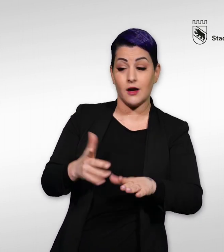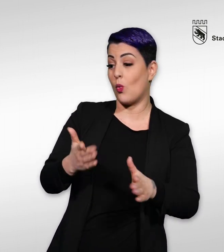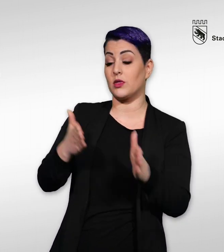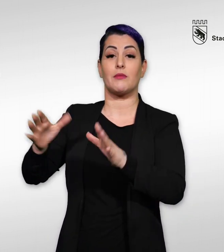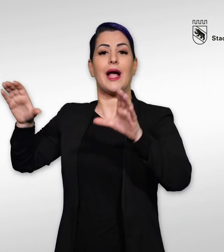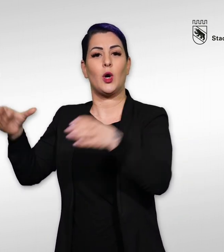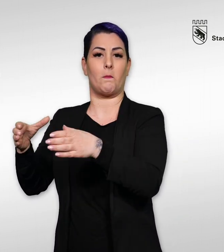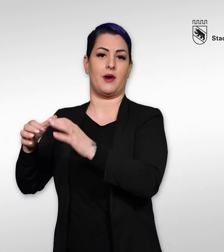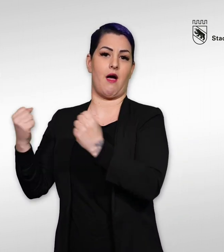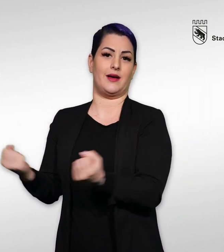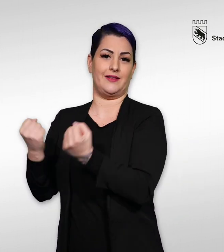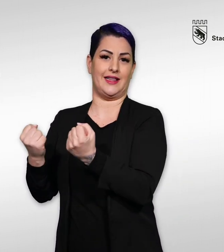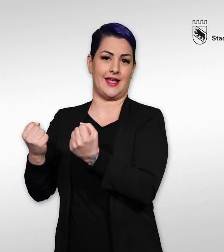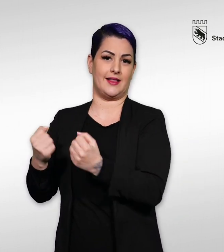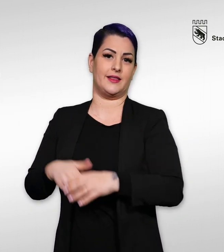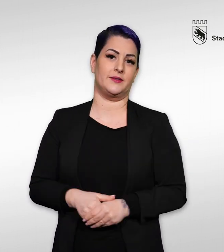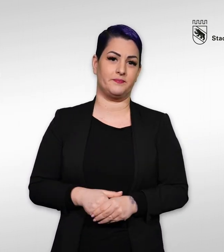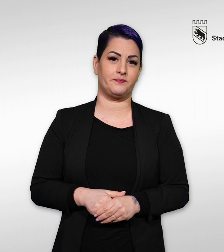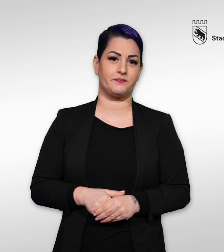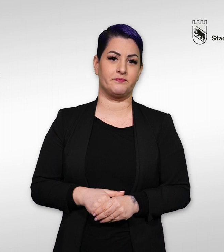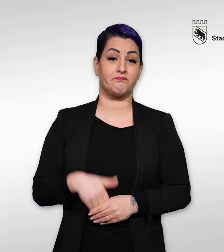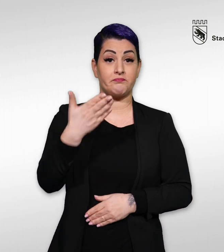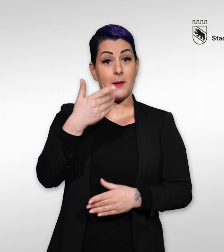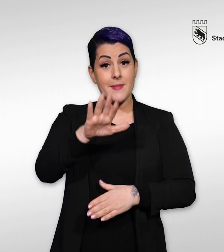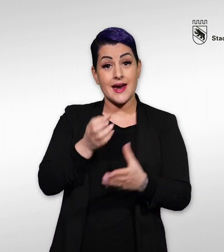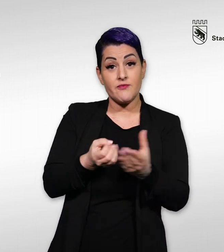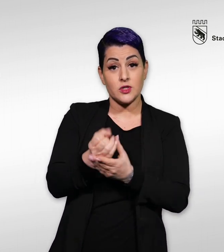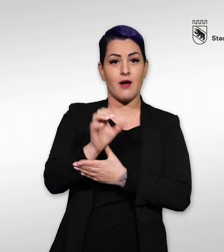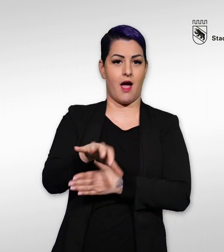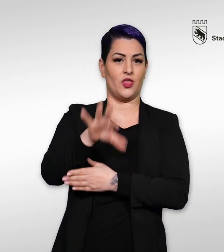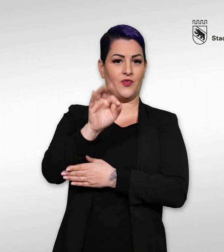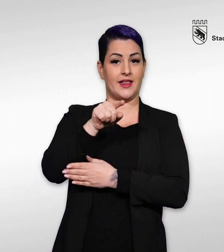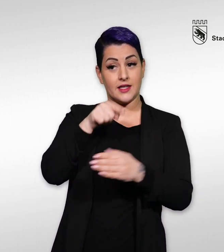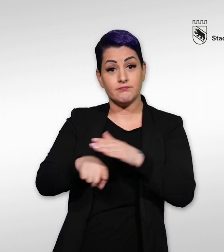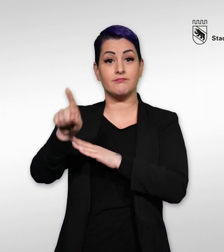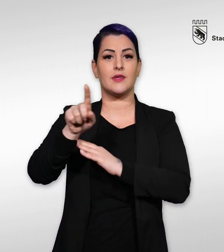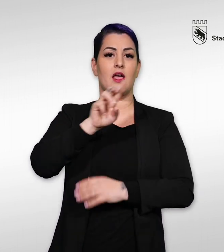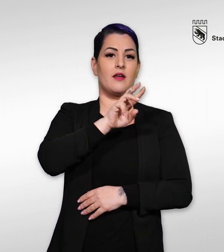Informationen auf der Website www.familienzentrumbern.ch